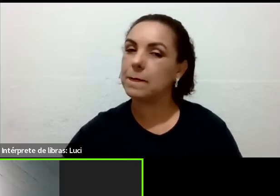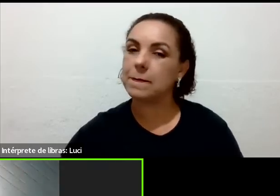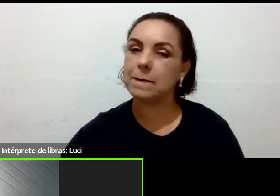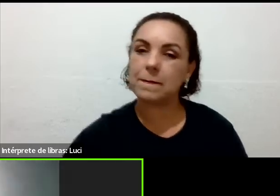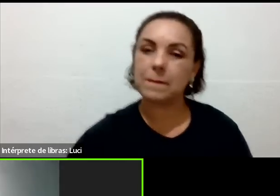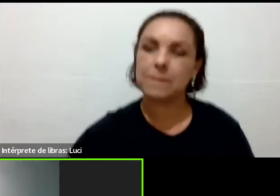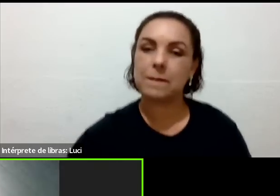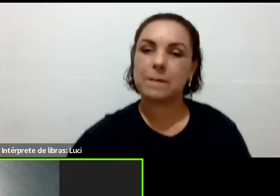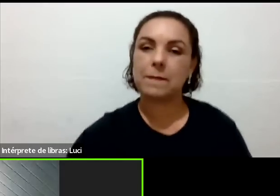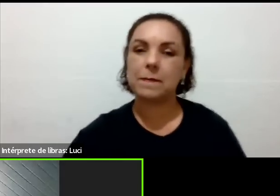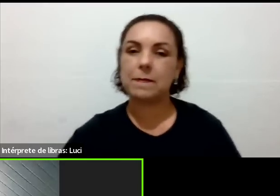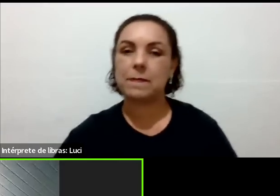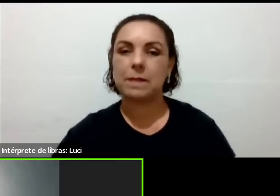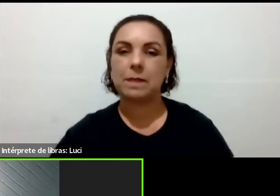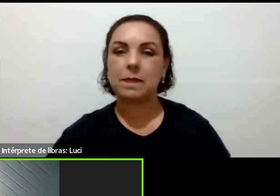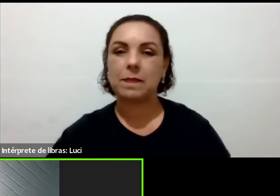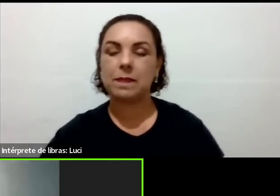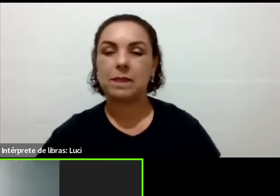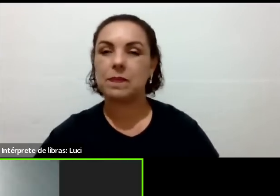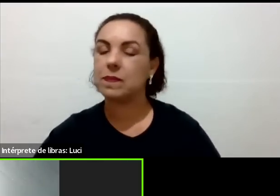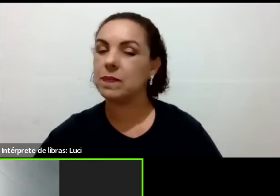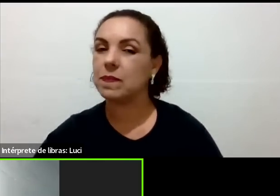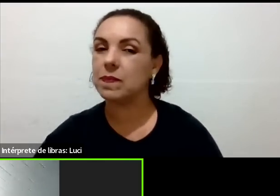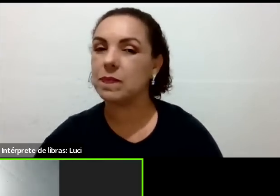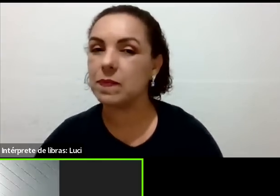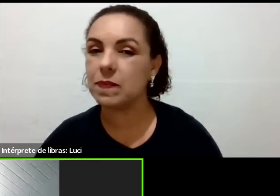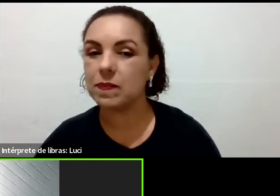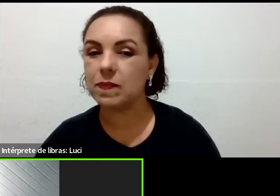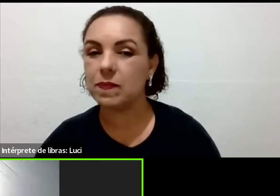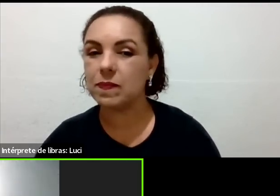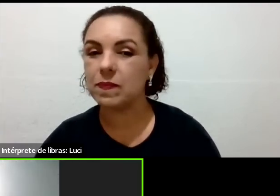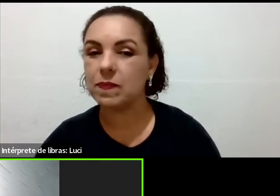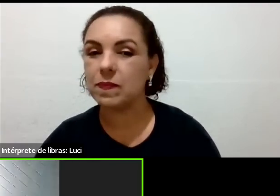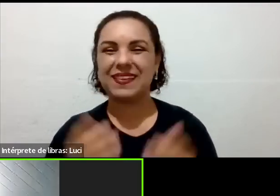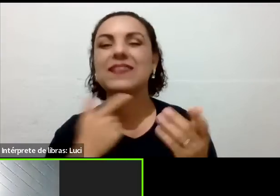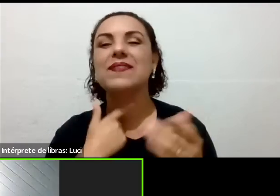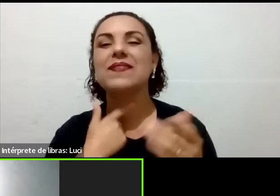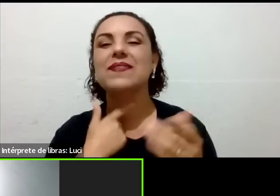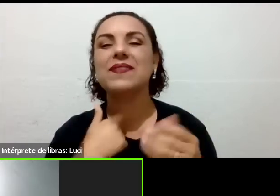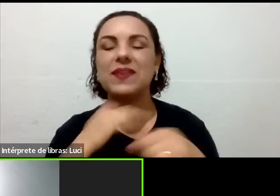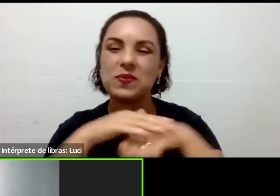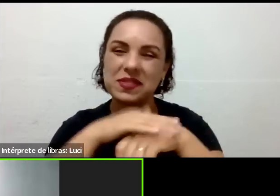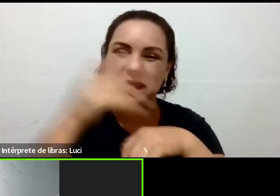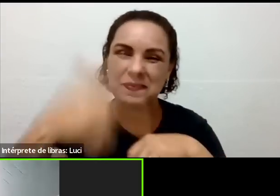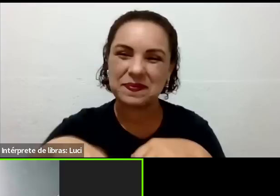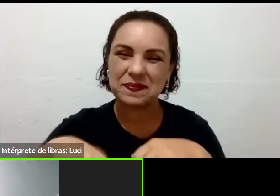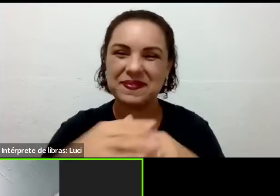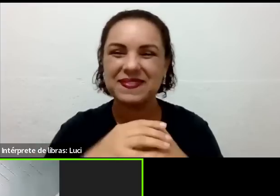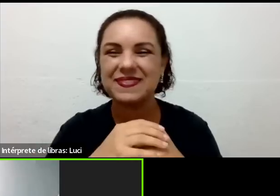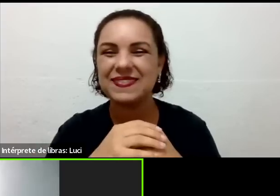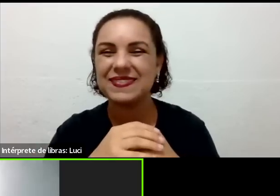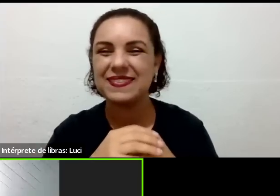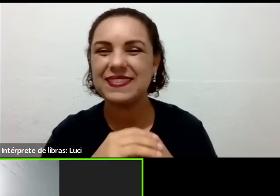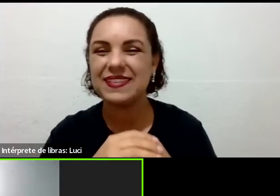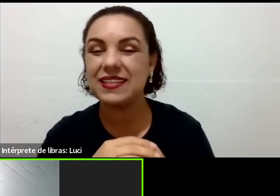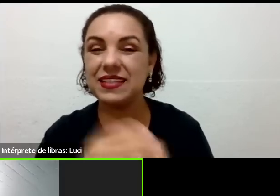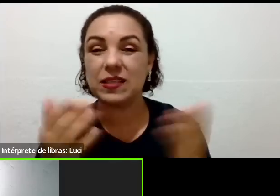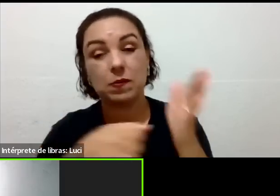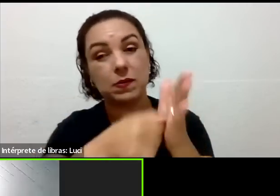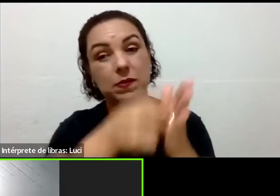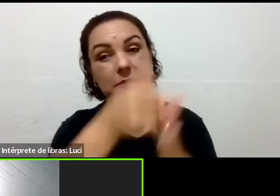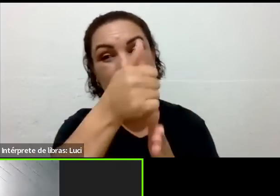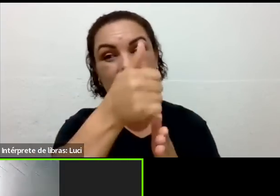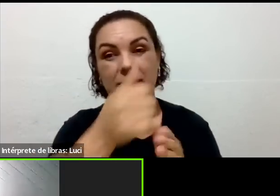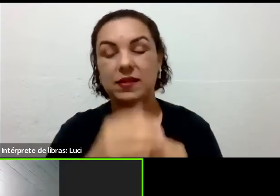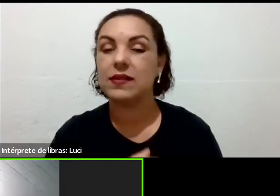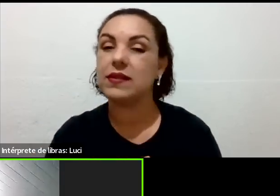live com você, mas assim, já estou a caminho do projeto. Que bom! Ah, a